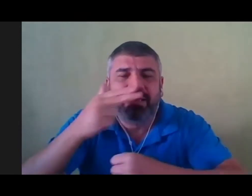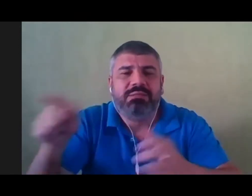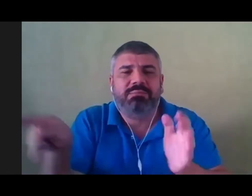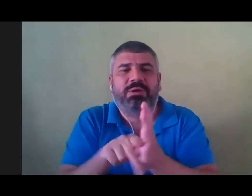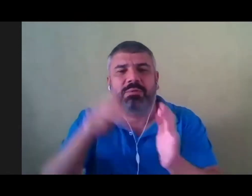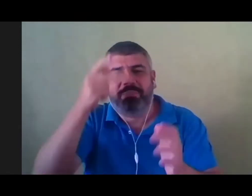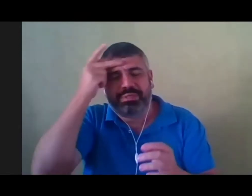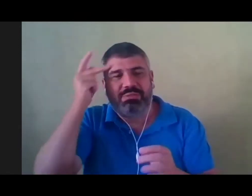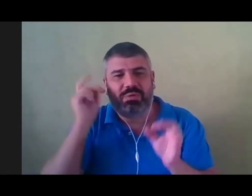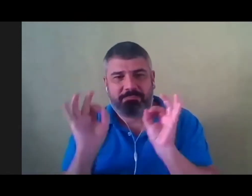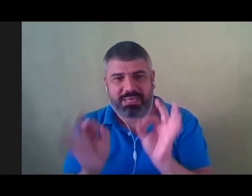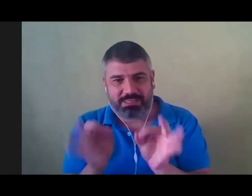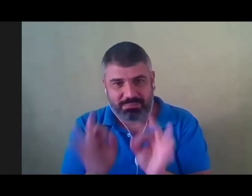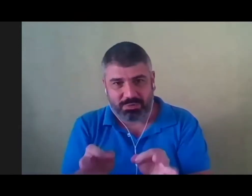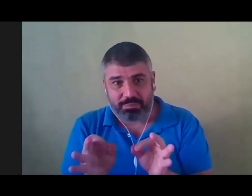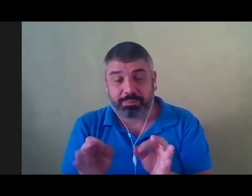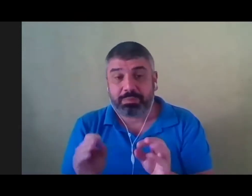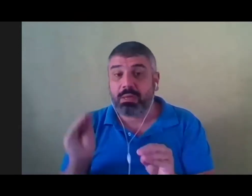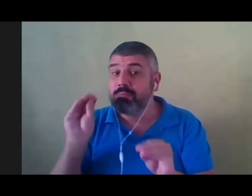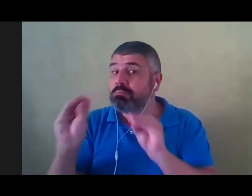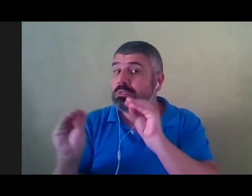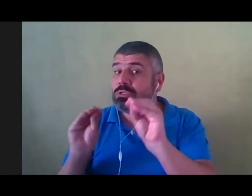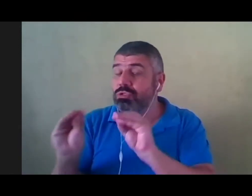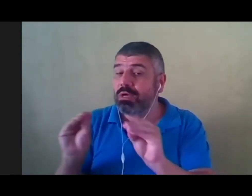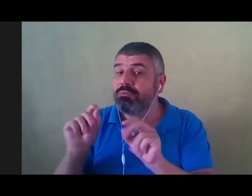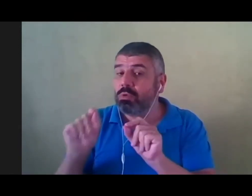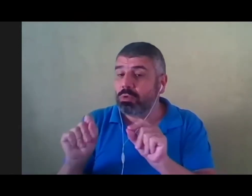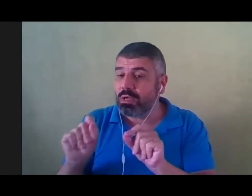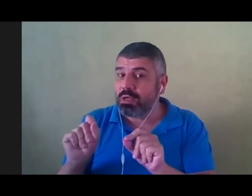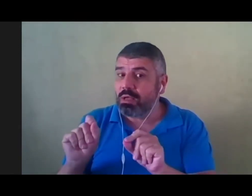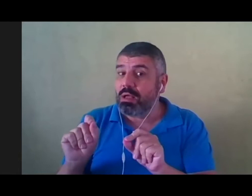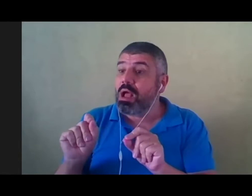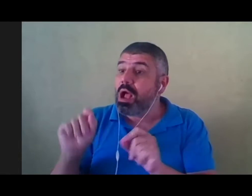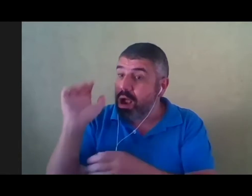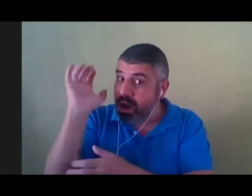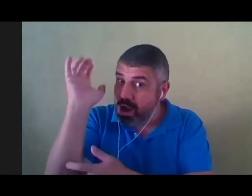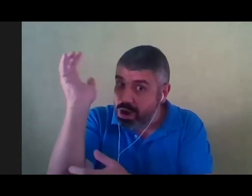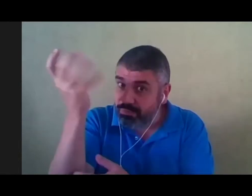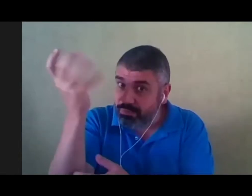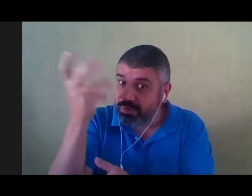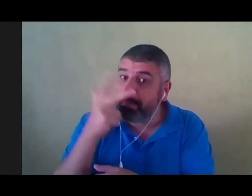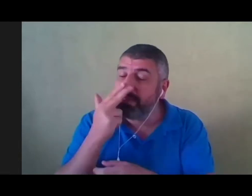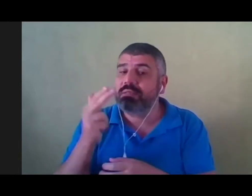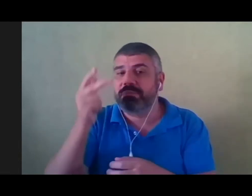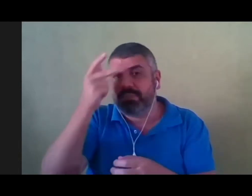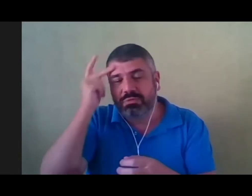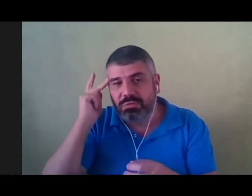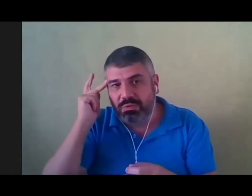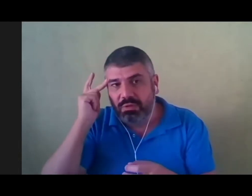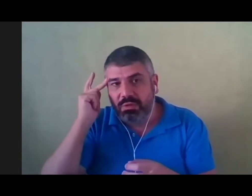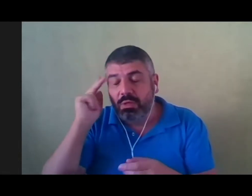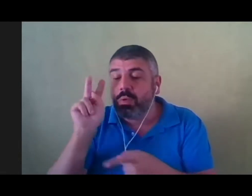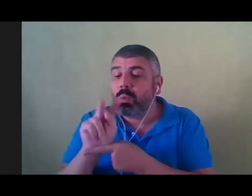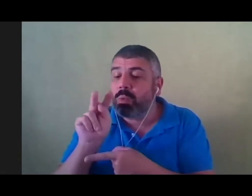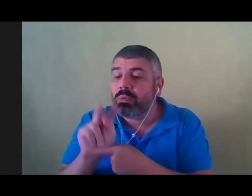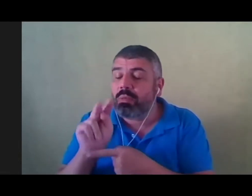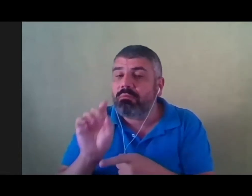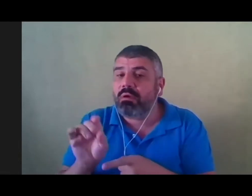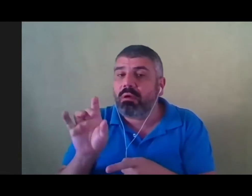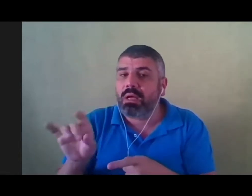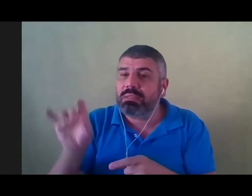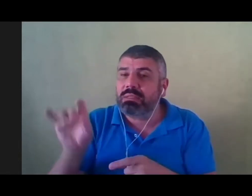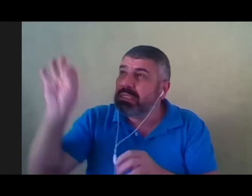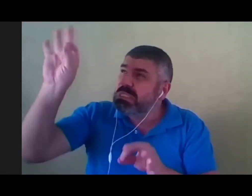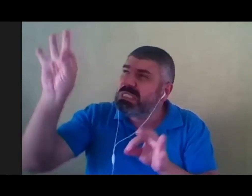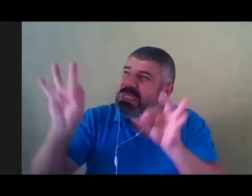Ela beijava as plantas como se fossem pessoas. Ela cuidava de cada inseto como se